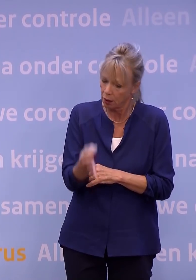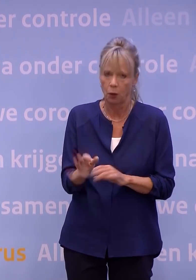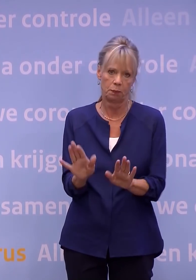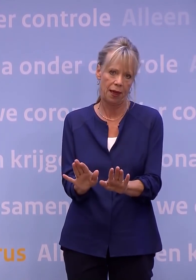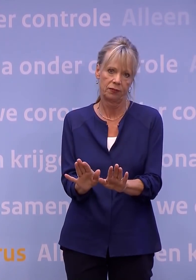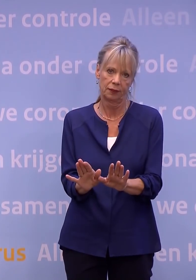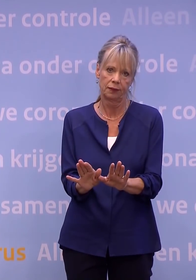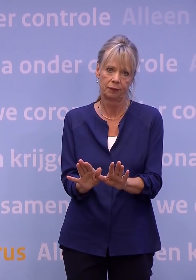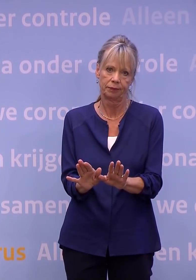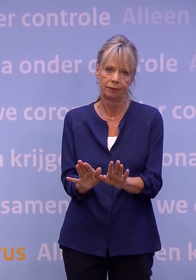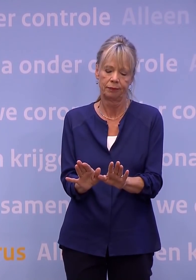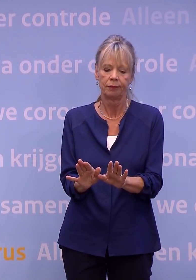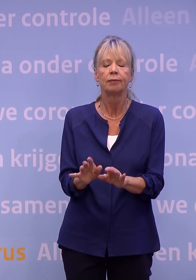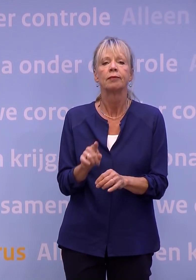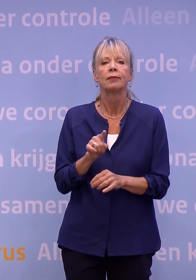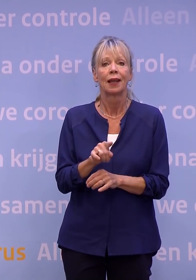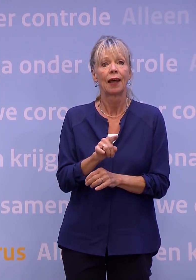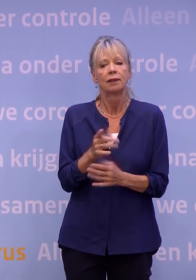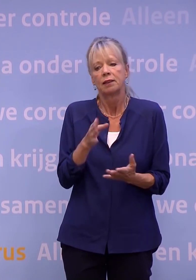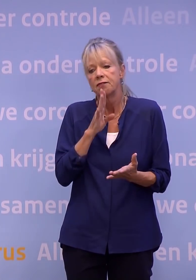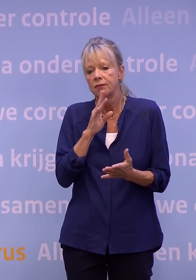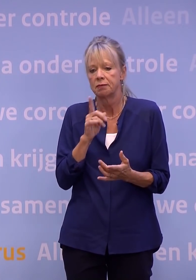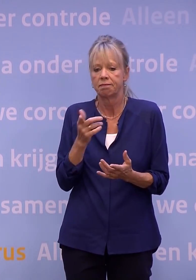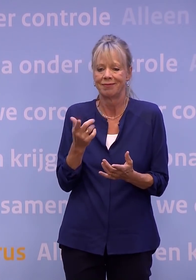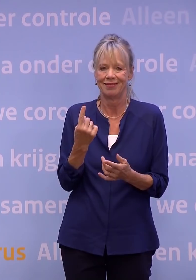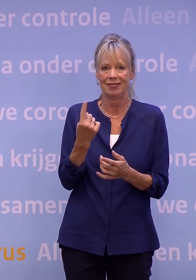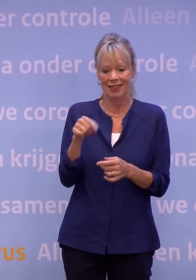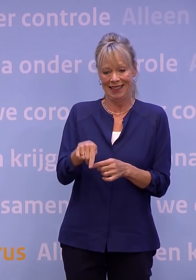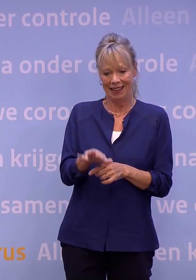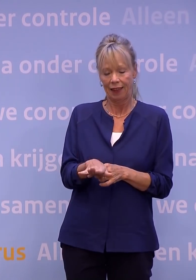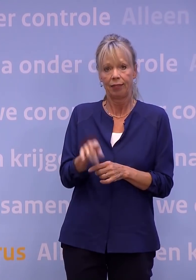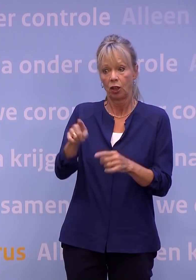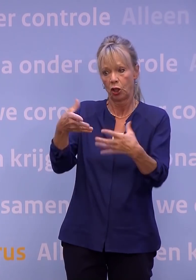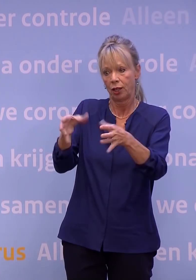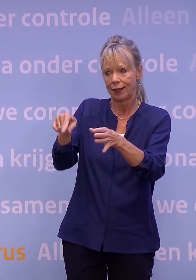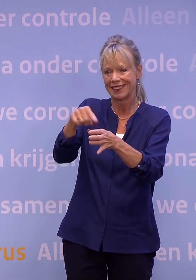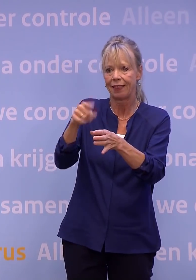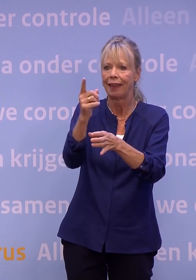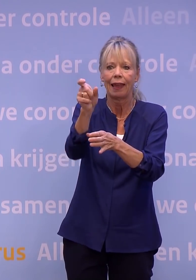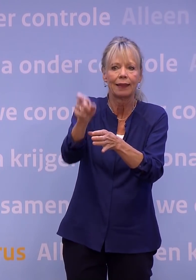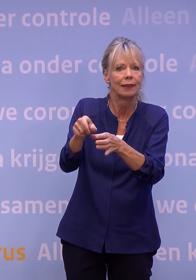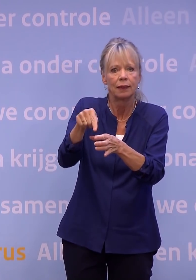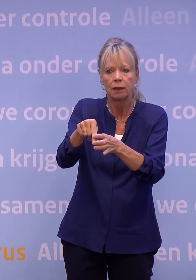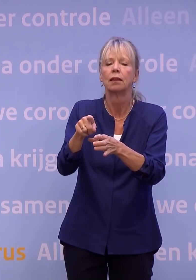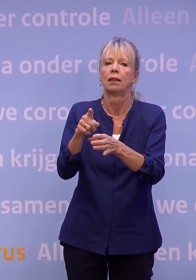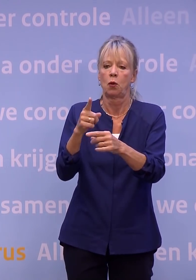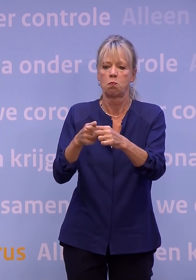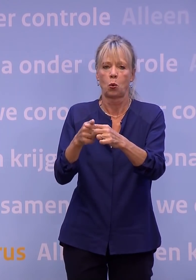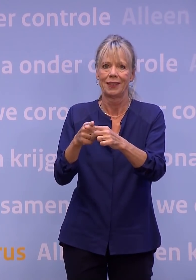En kinderen blijven ook thuis als iemand in het gezin positief test op corona. Geen uitzonderingen.